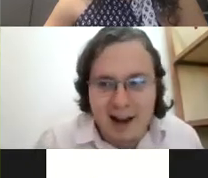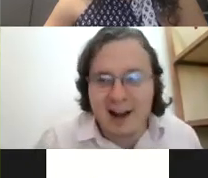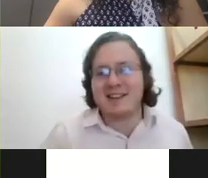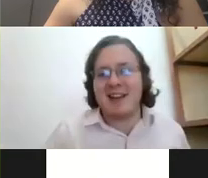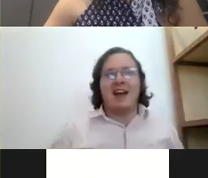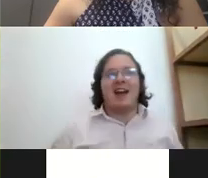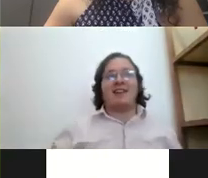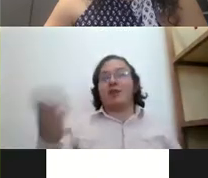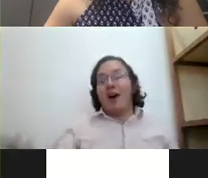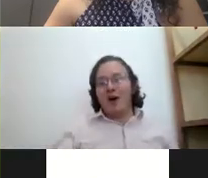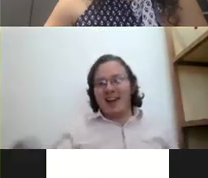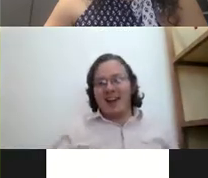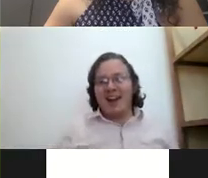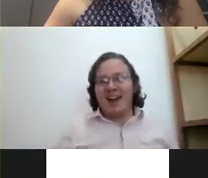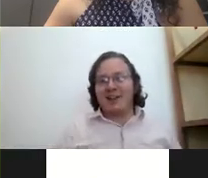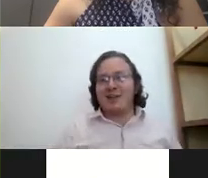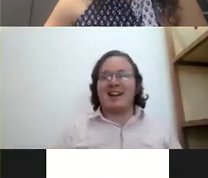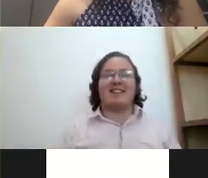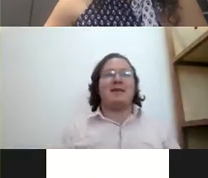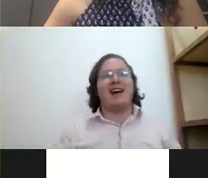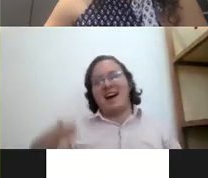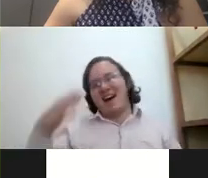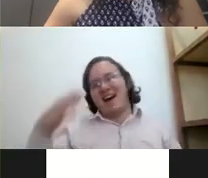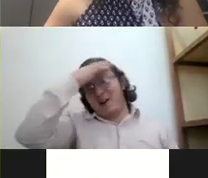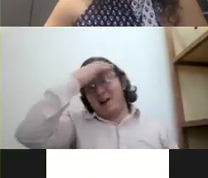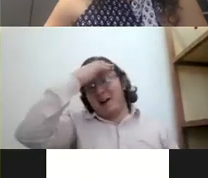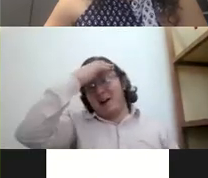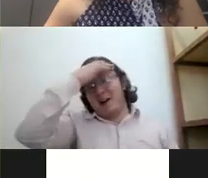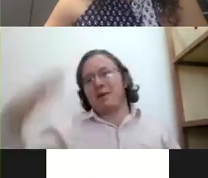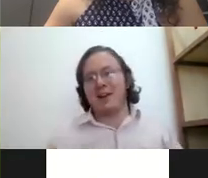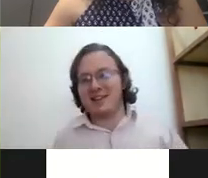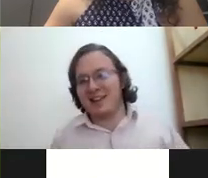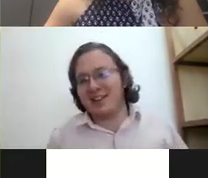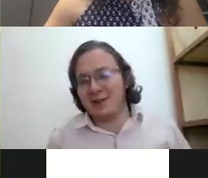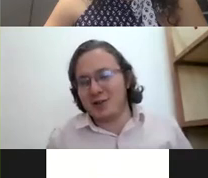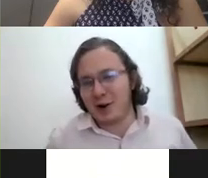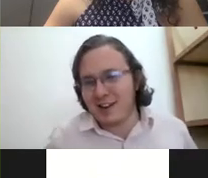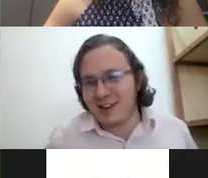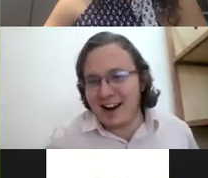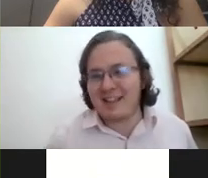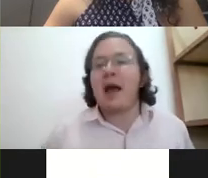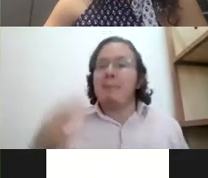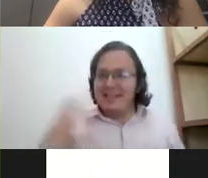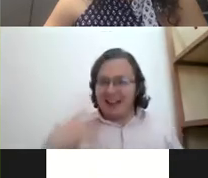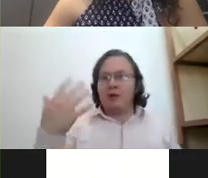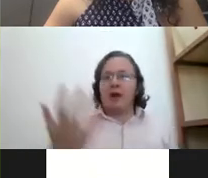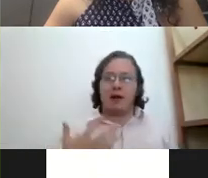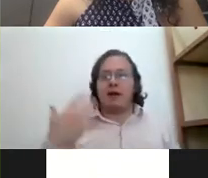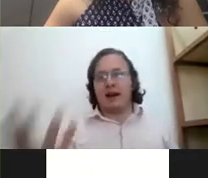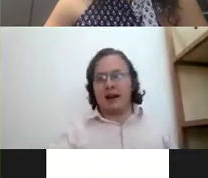inglés es que no te oye. Entonces, la raza me decía ay no, qué vergüenza porque yo le estaba diciendo un chorro de cosas en inglés pensando que hablaba en inglés.